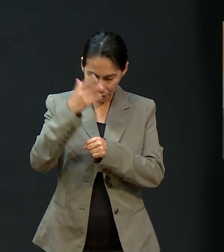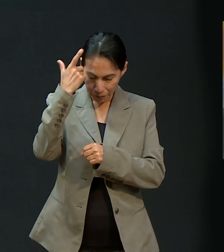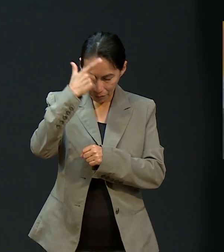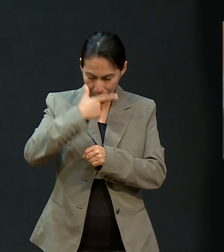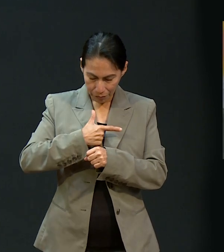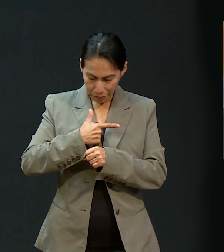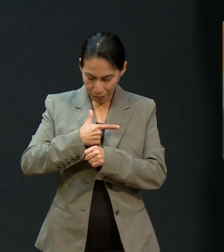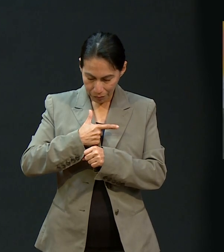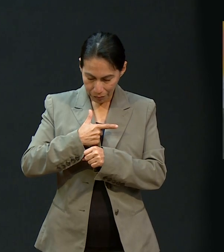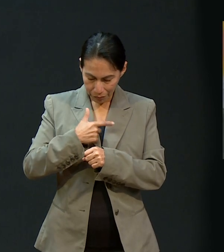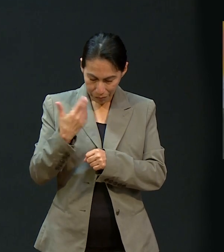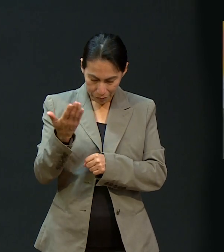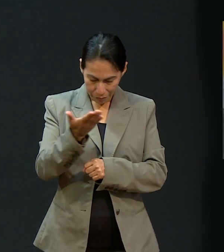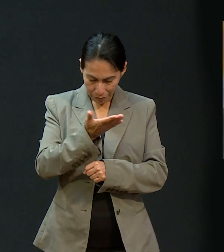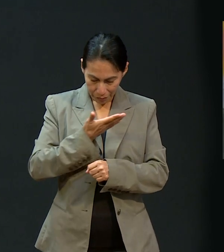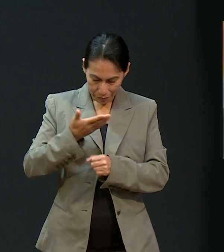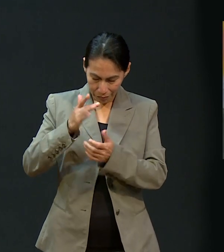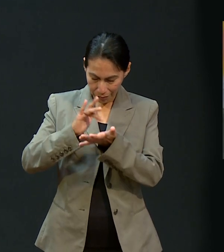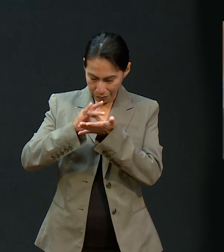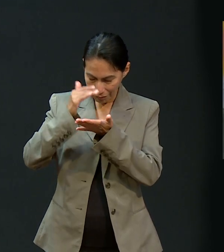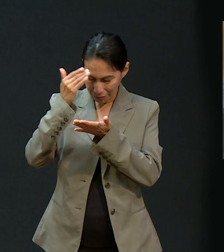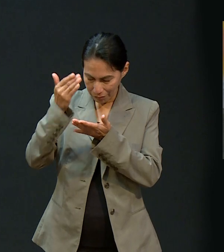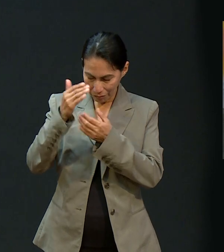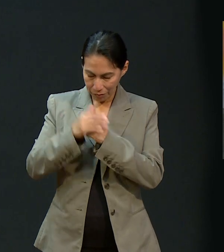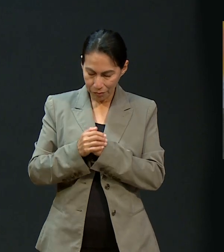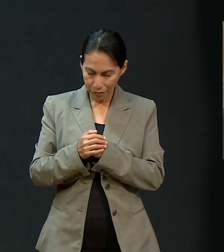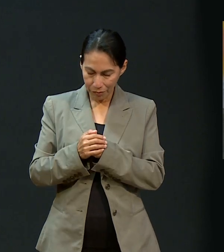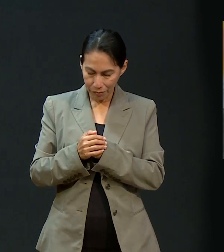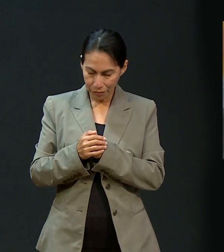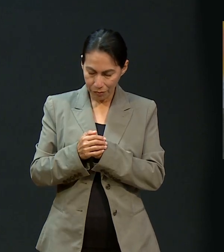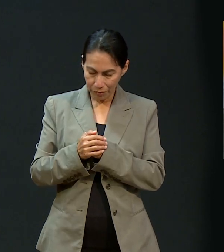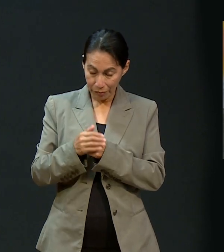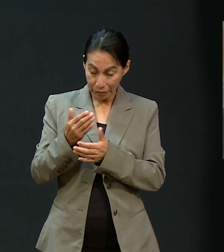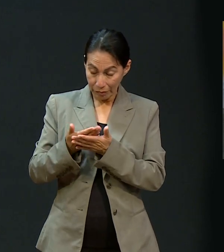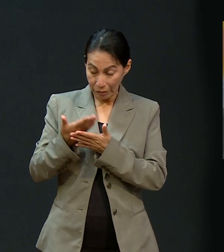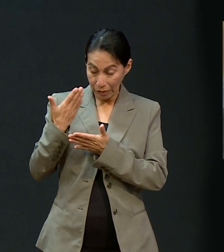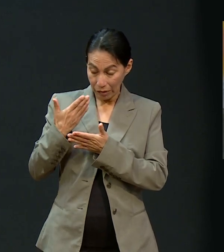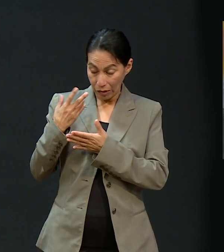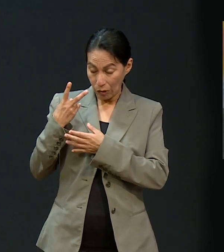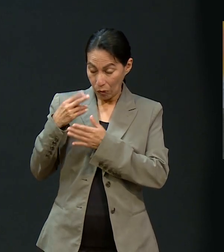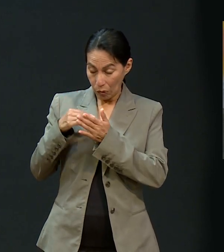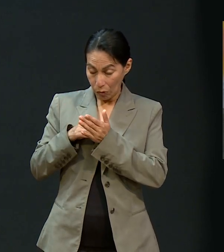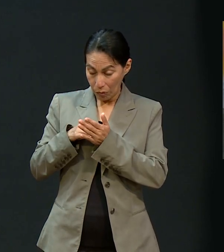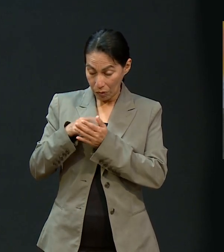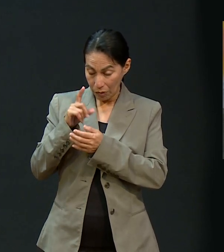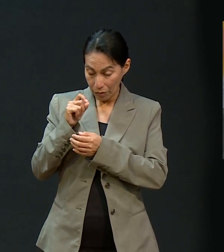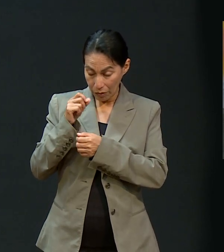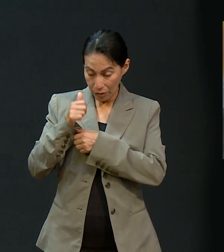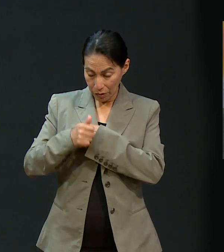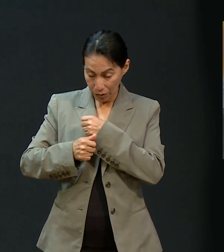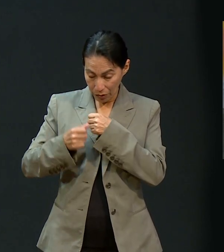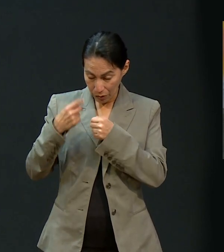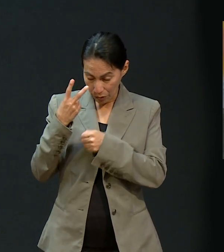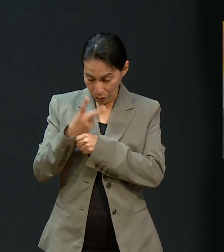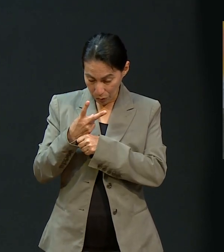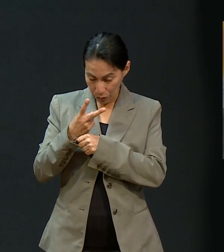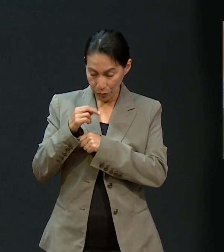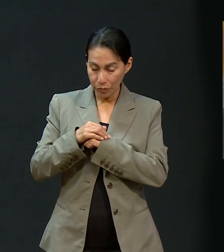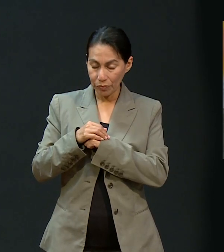noche te damos muchas, pero muchas gracias porque durante el 2022 nos has cuidado, nos has